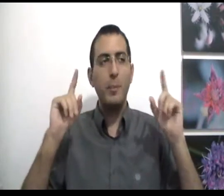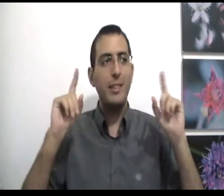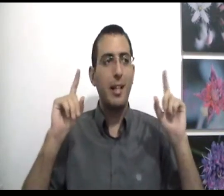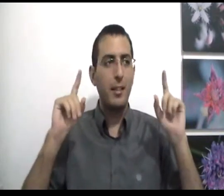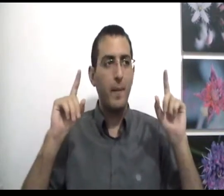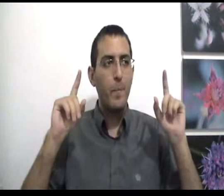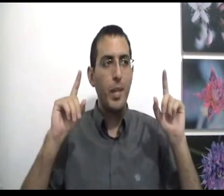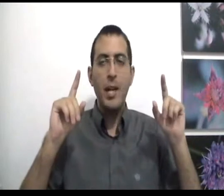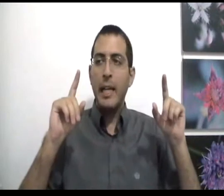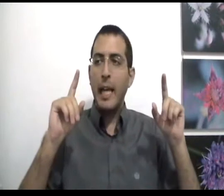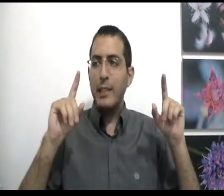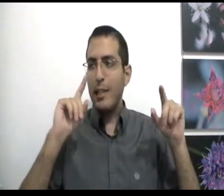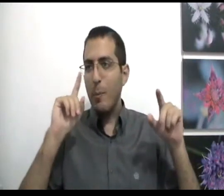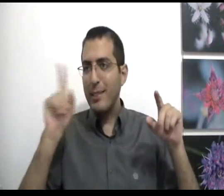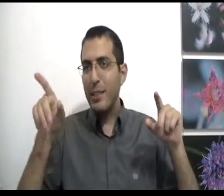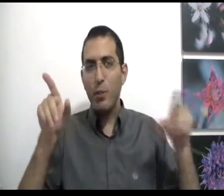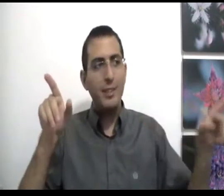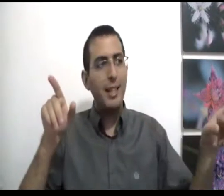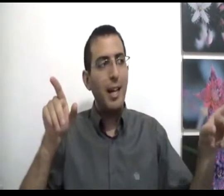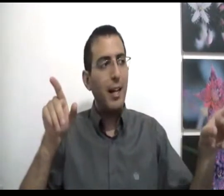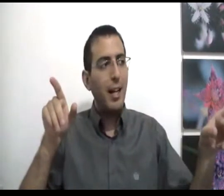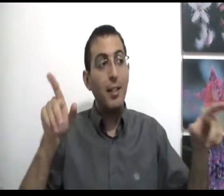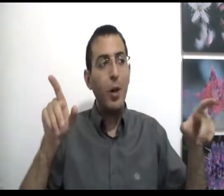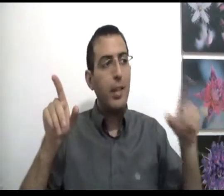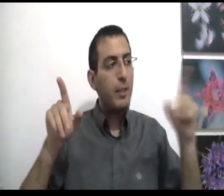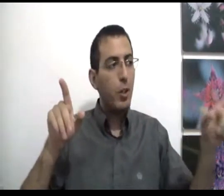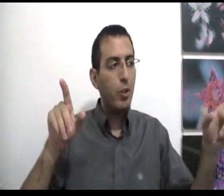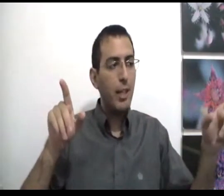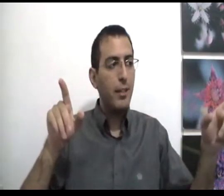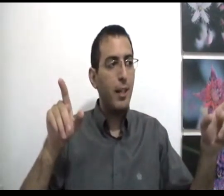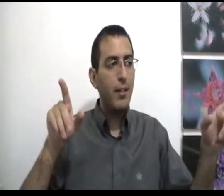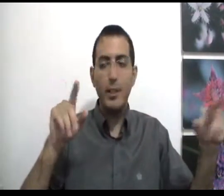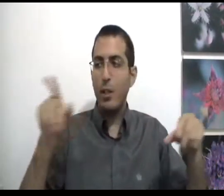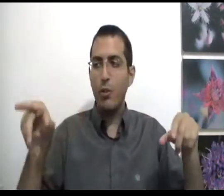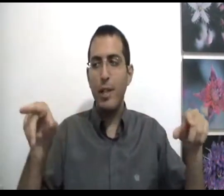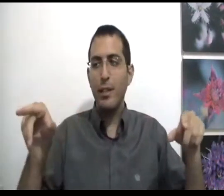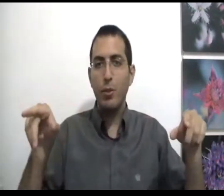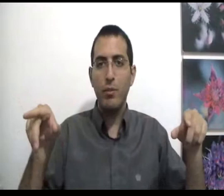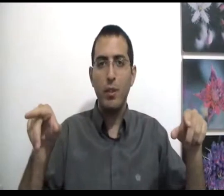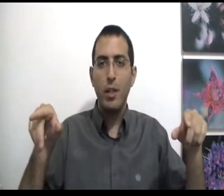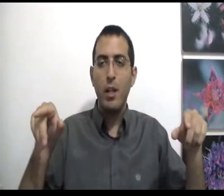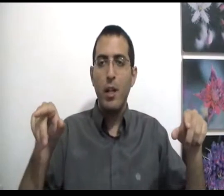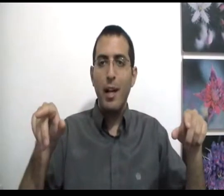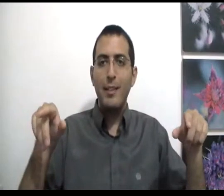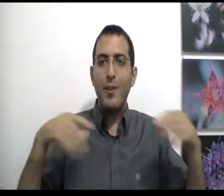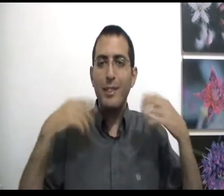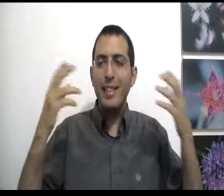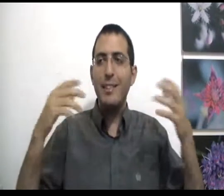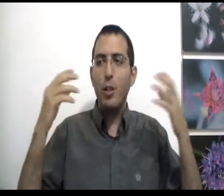משחק כי כאשר אתה אומר זה טוב וזה רע, אתה לא אלים, אתה לא שולל את הרע ואתה לא שולל את הטוב אתה עושה את זה לא